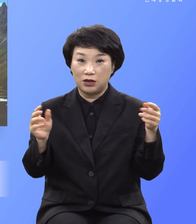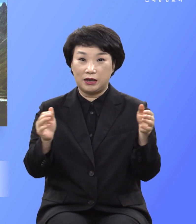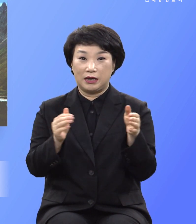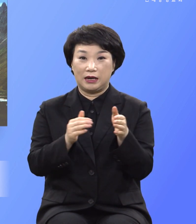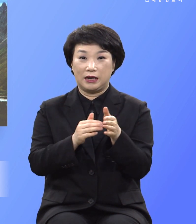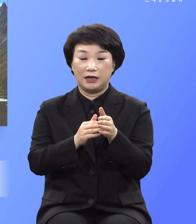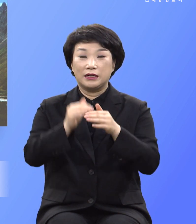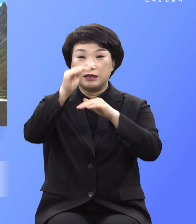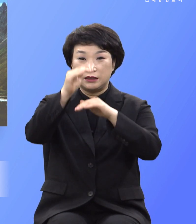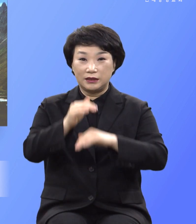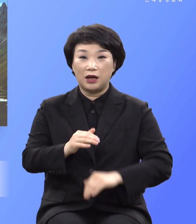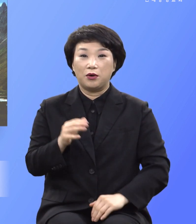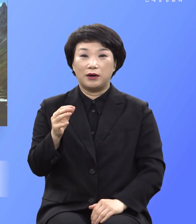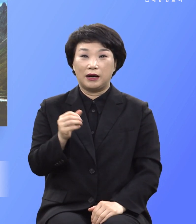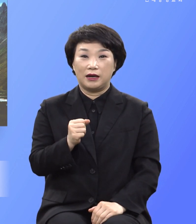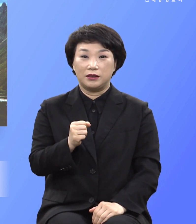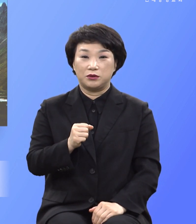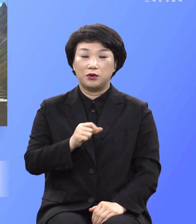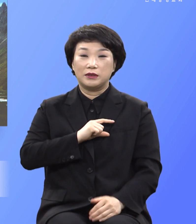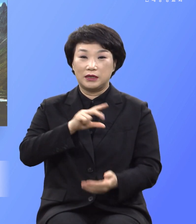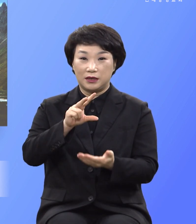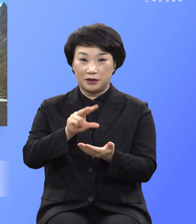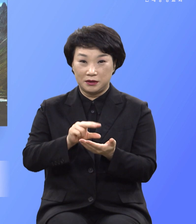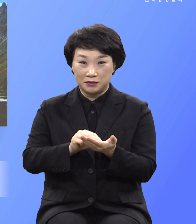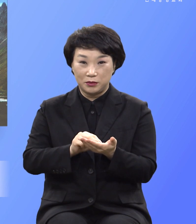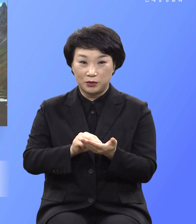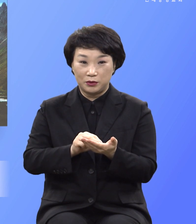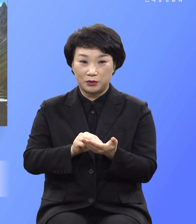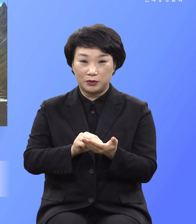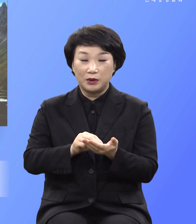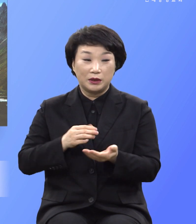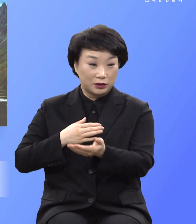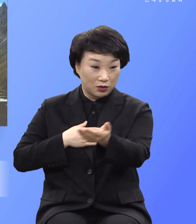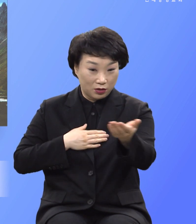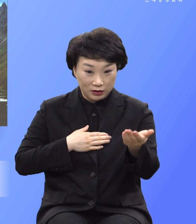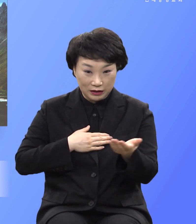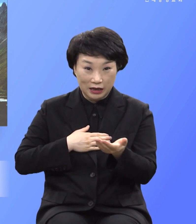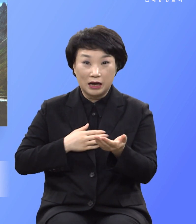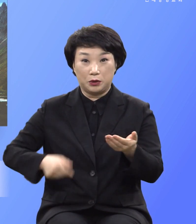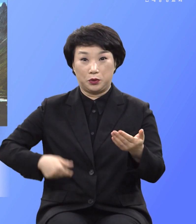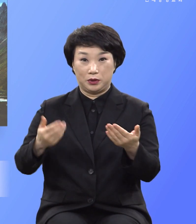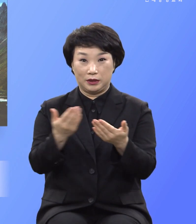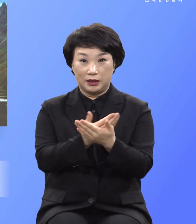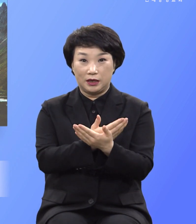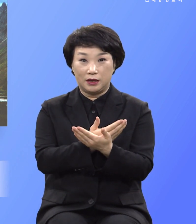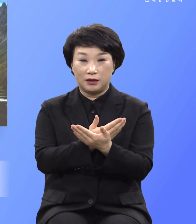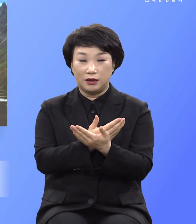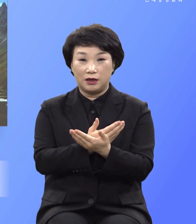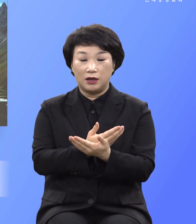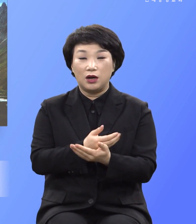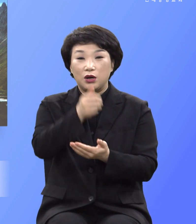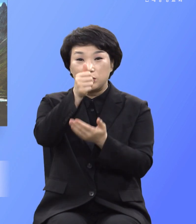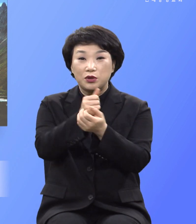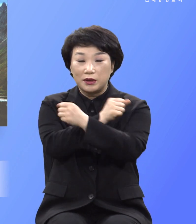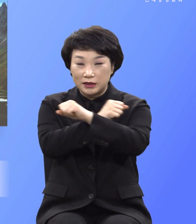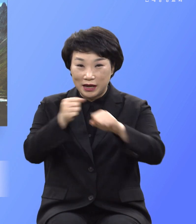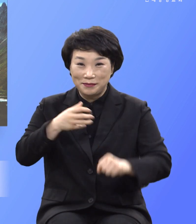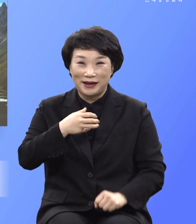본문의 말씀을 중심으로 너희가 회개하여 죄사함을 받으라